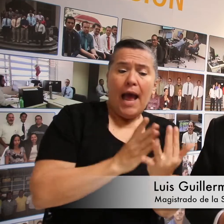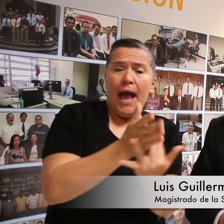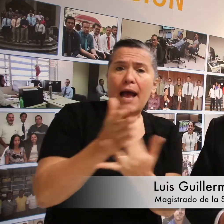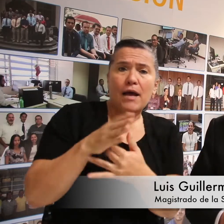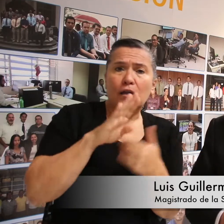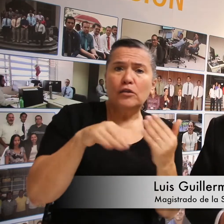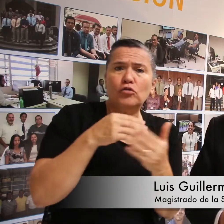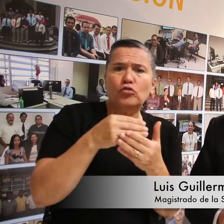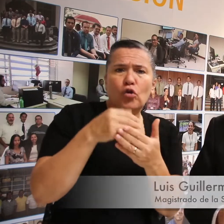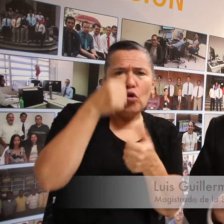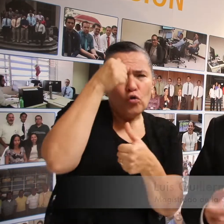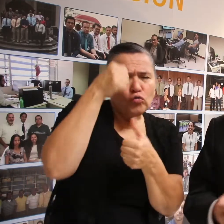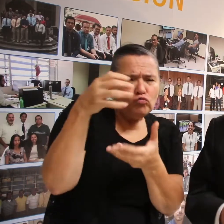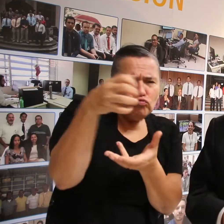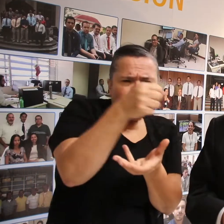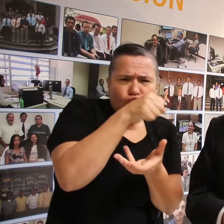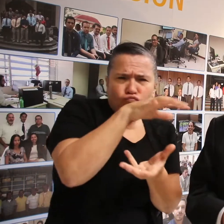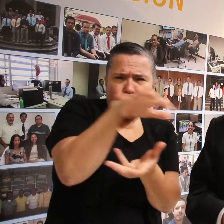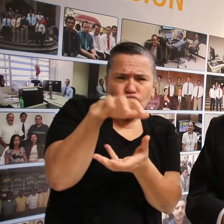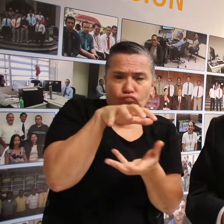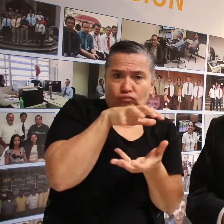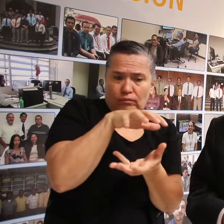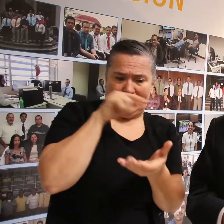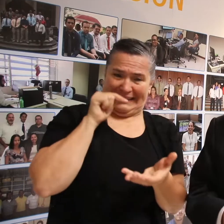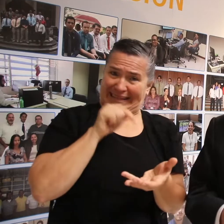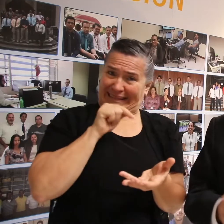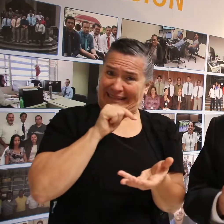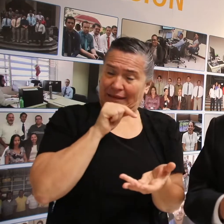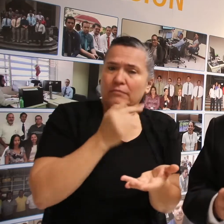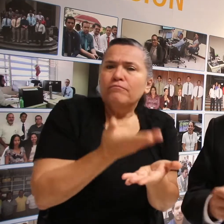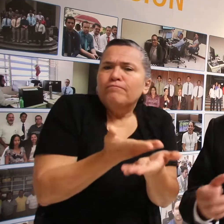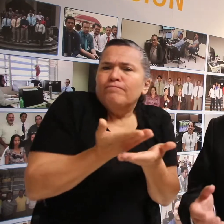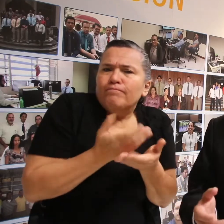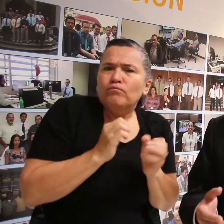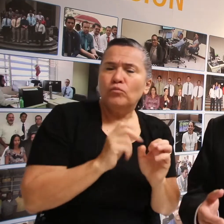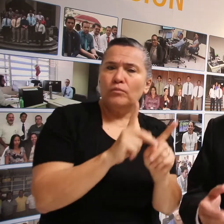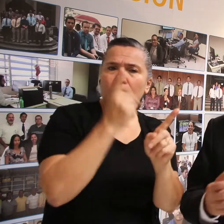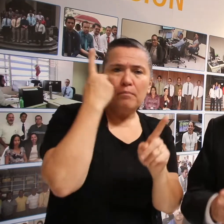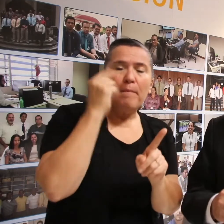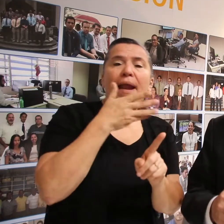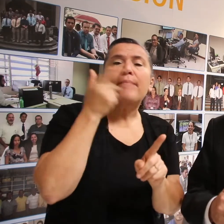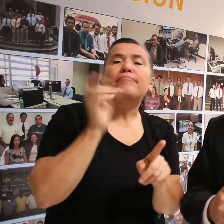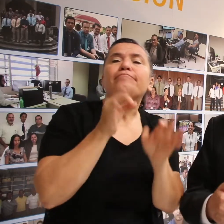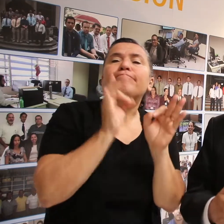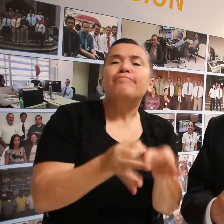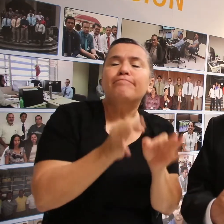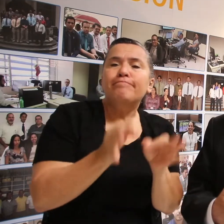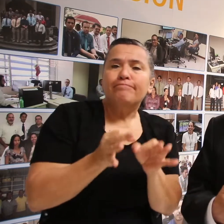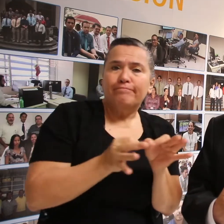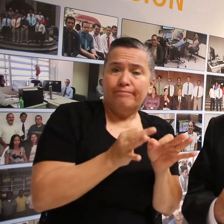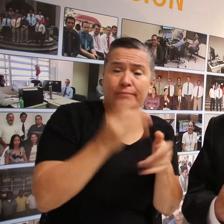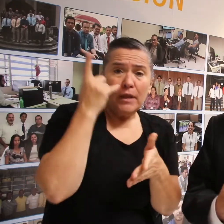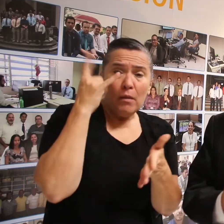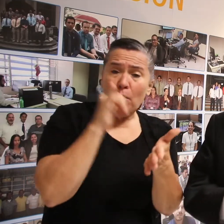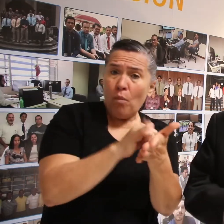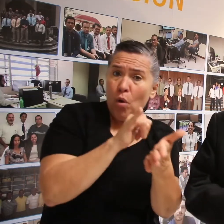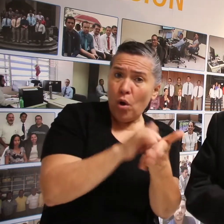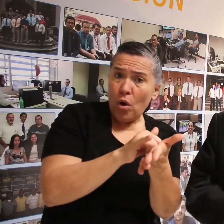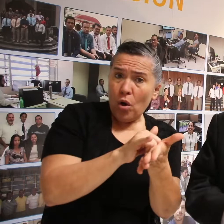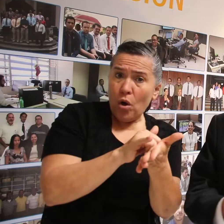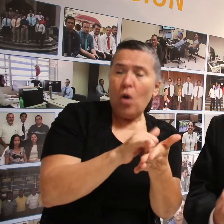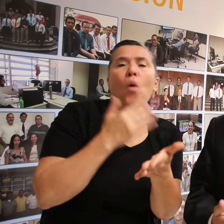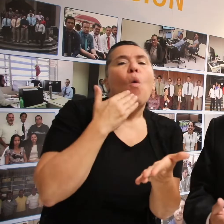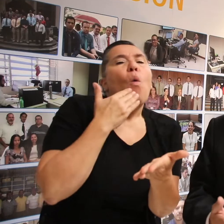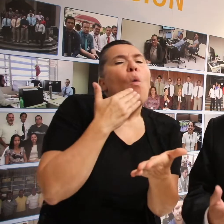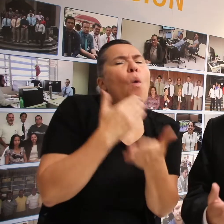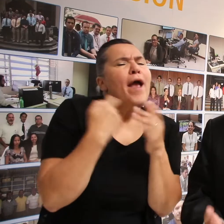bancos de memoria que nos permiten entonces hacer unas decisiones mejores. Por eso es